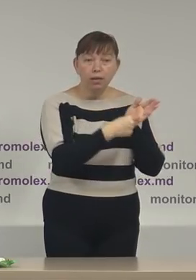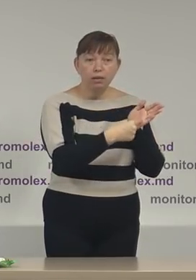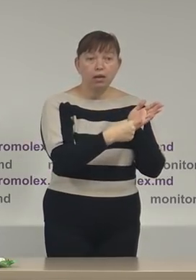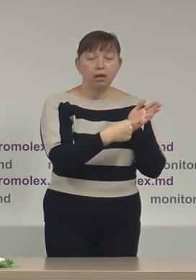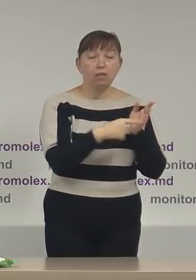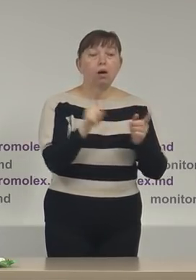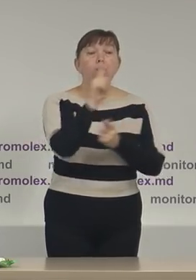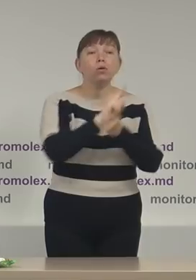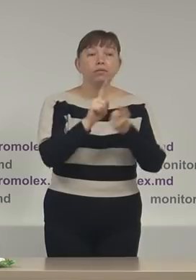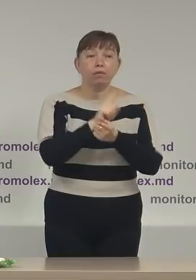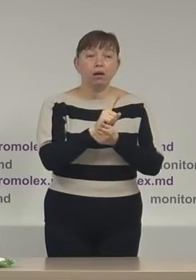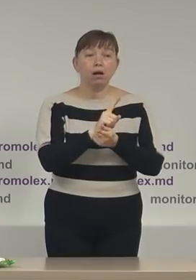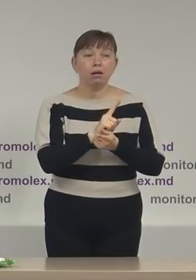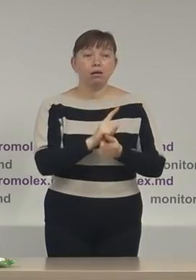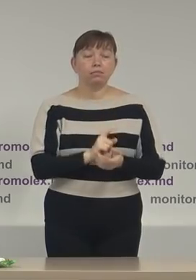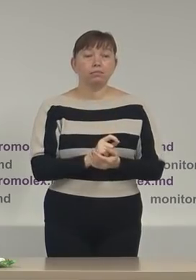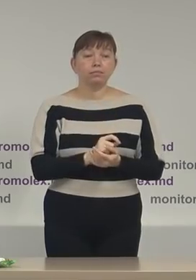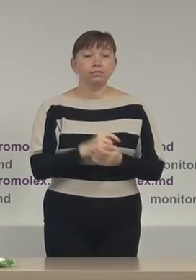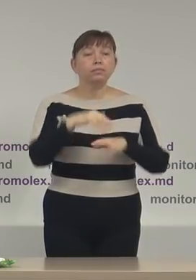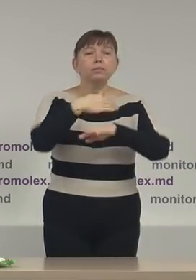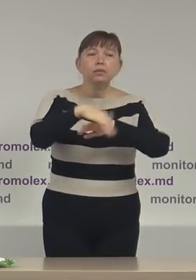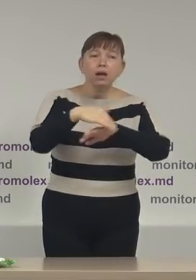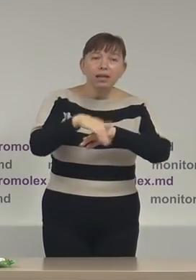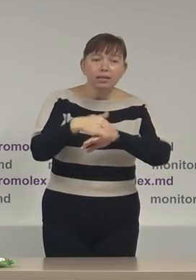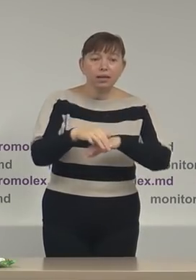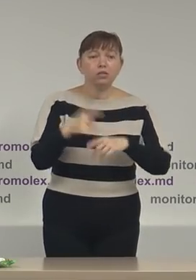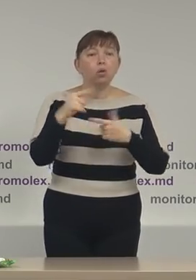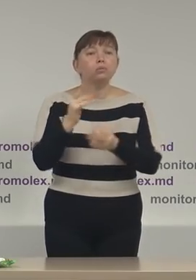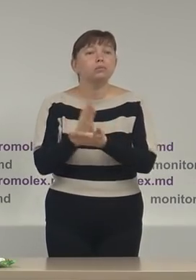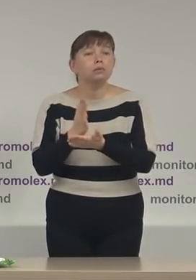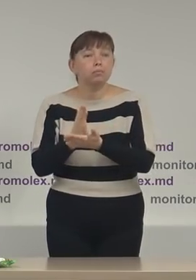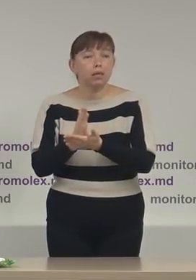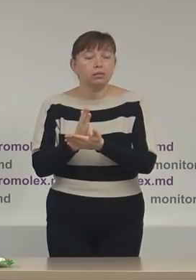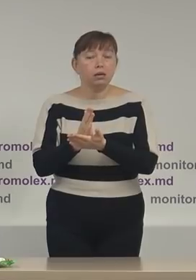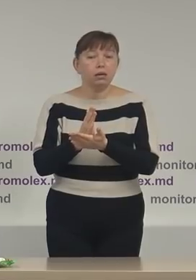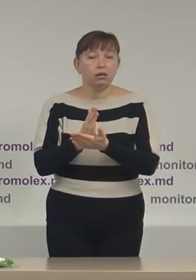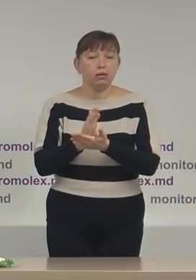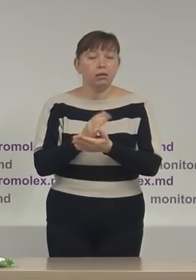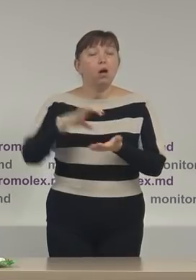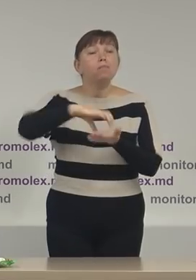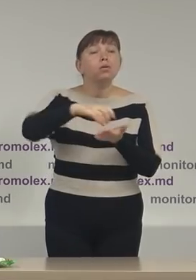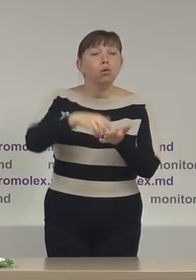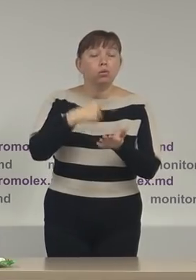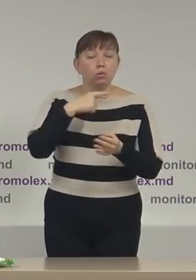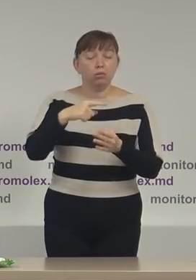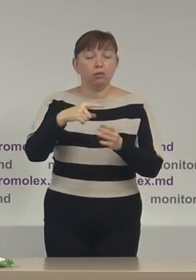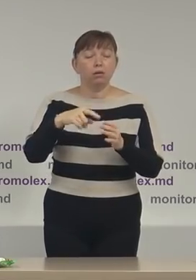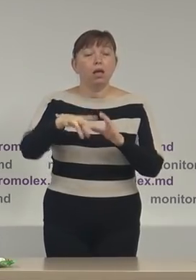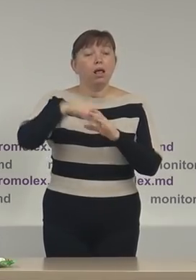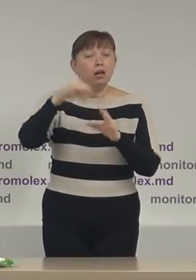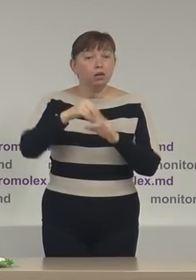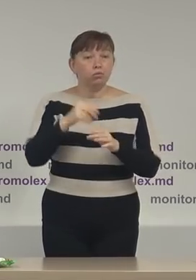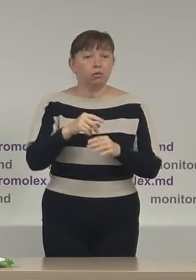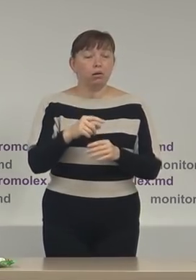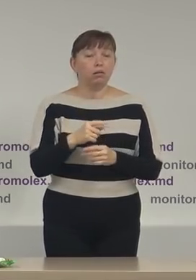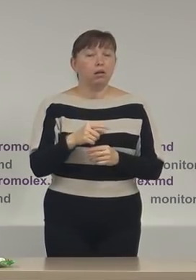modificarea adresilor de amplasare abereurilor electorale ale secțiilor de votare